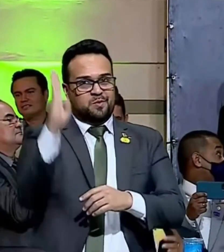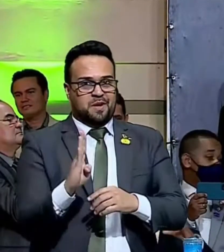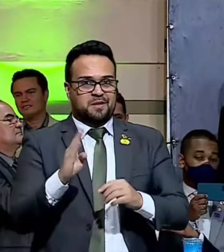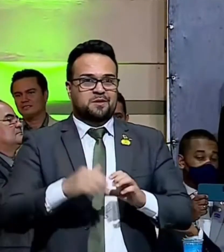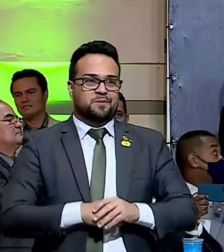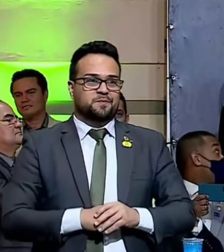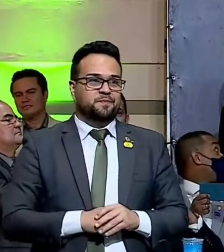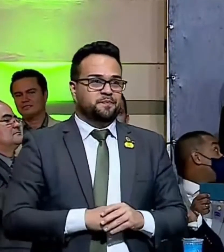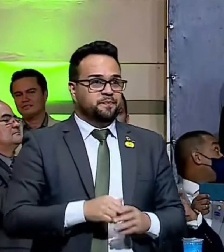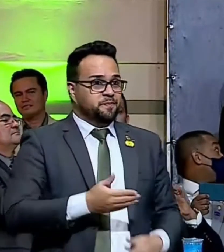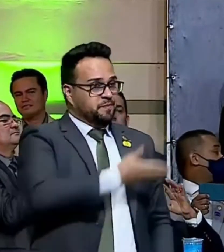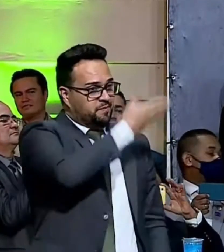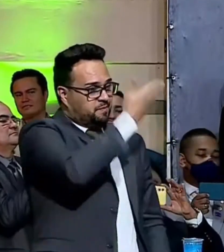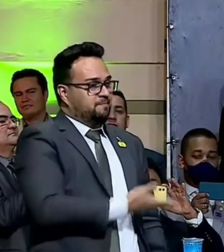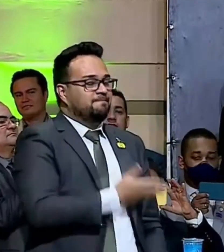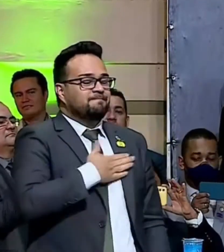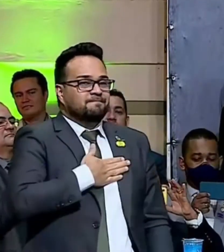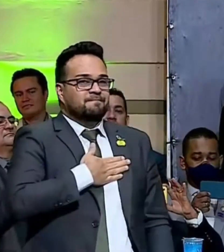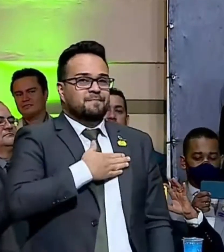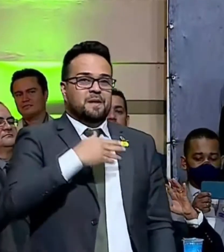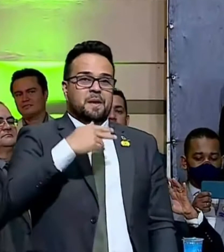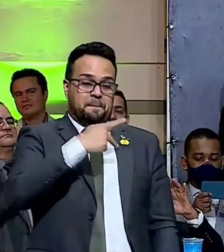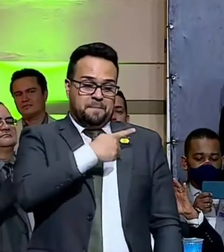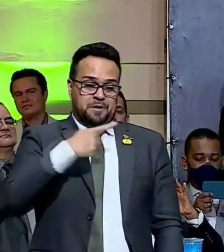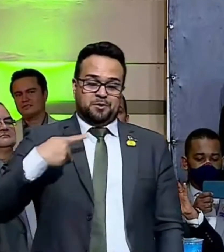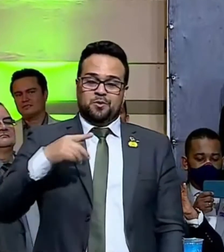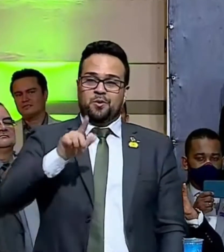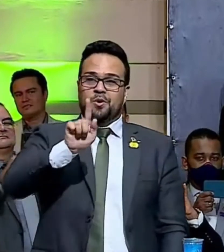Prezado pastor Gilberto Marques,